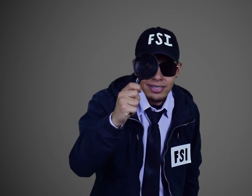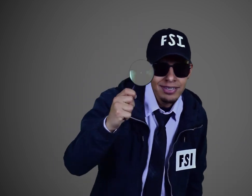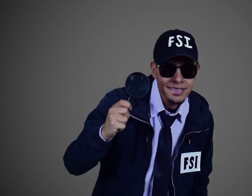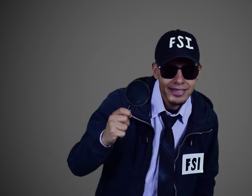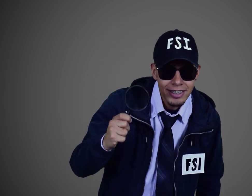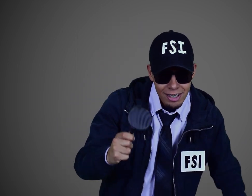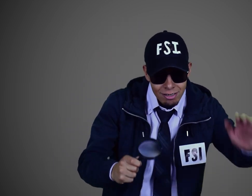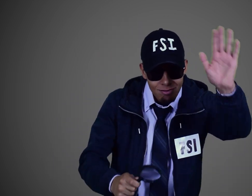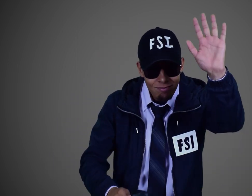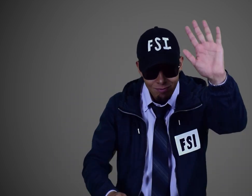Hola